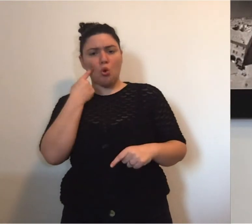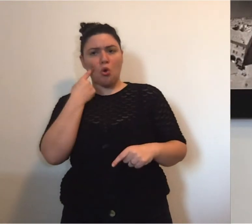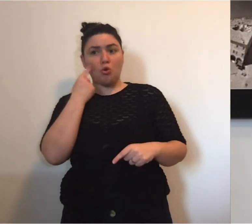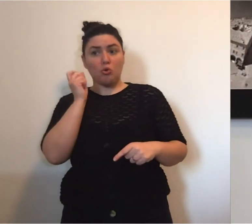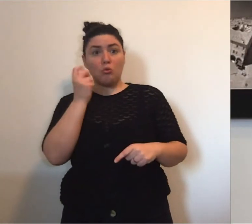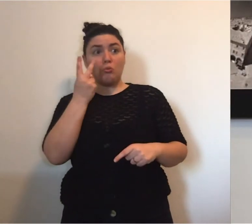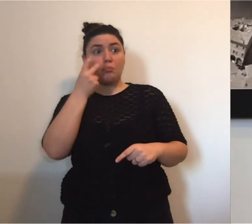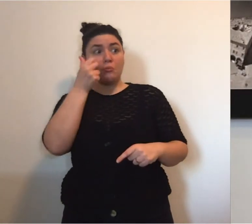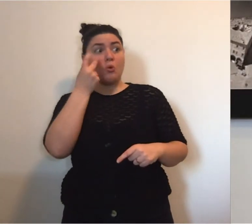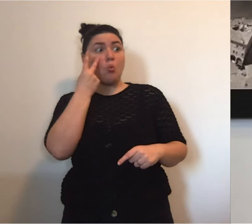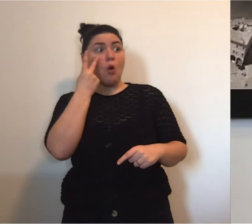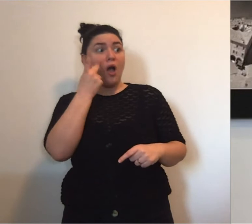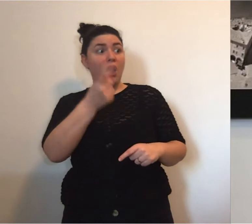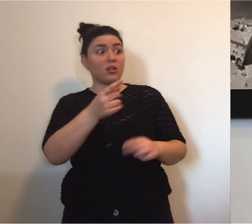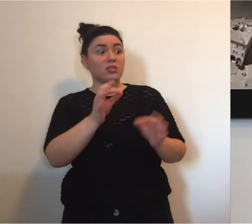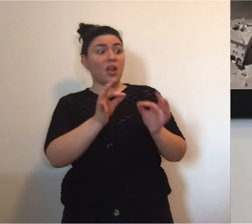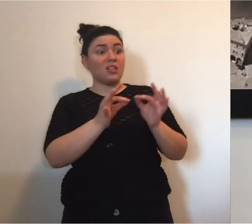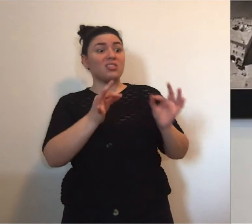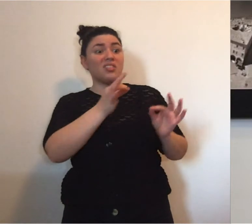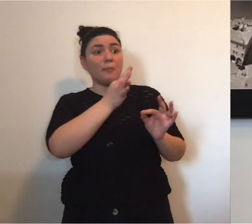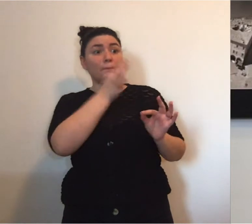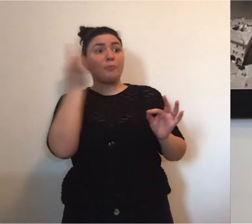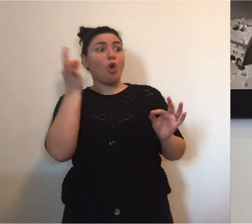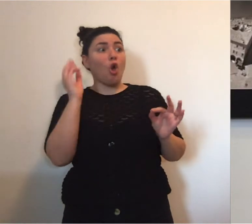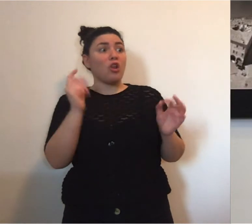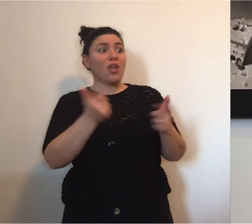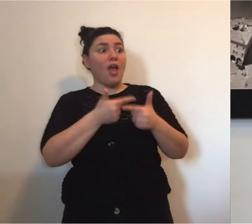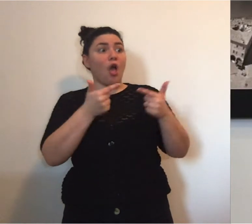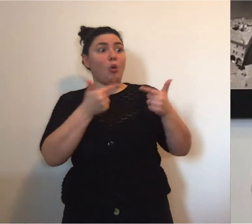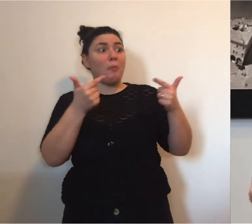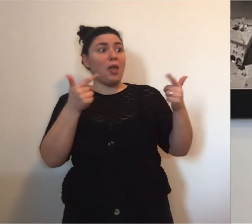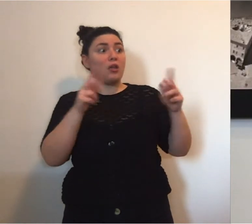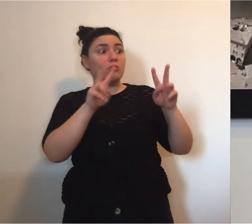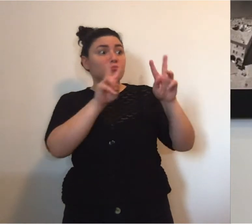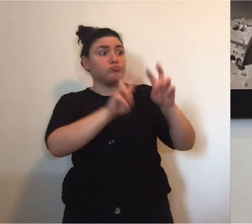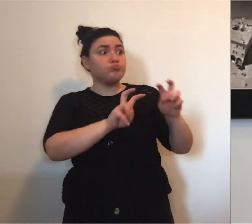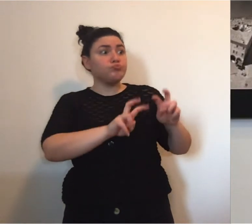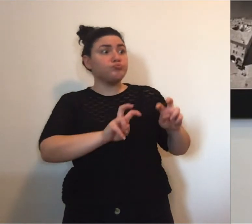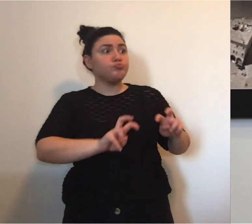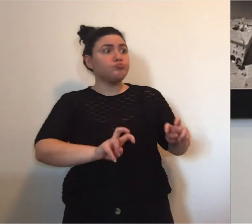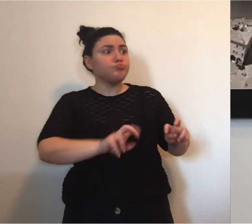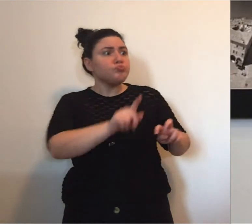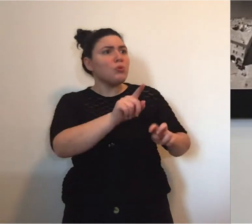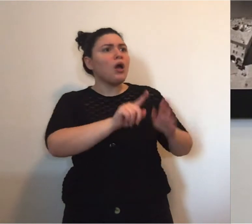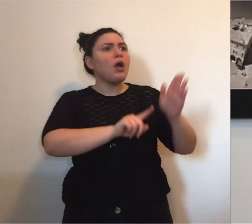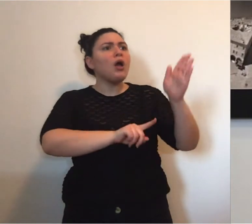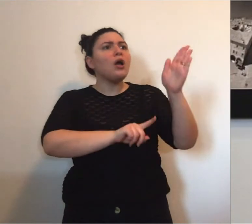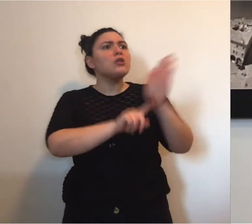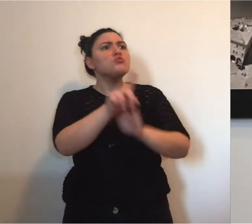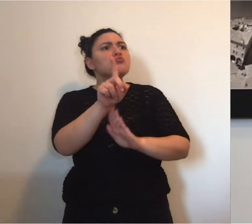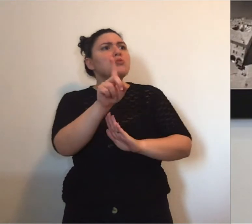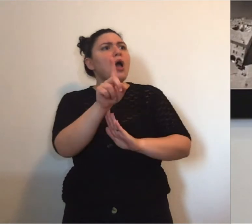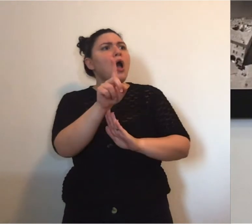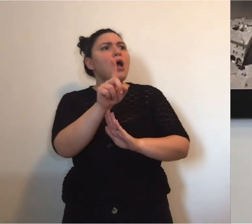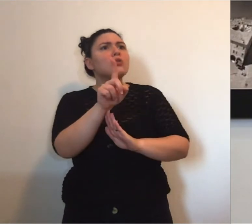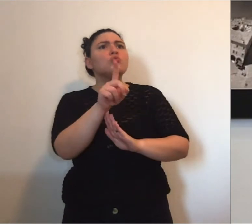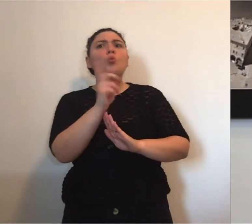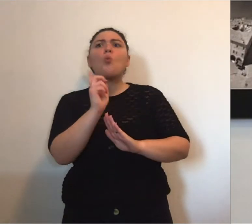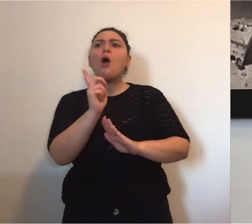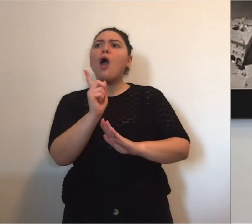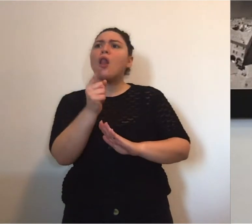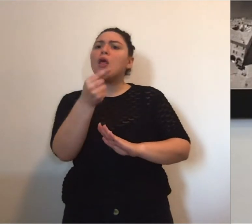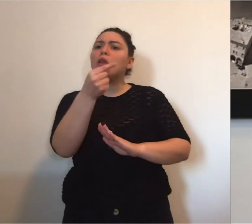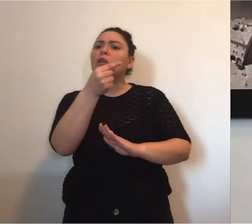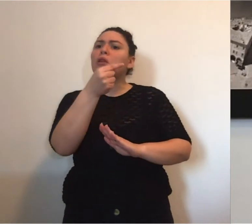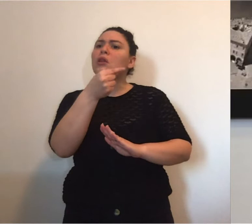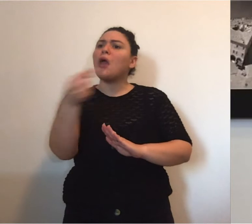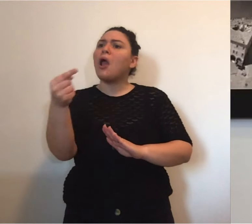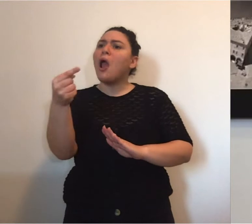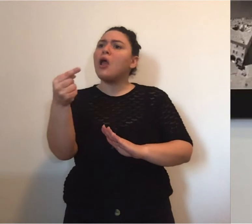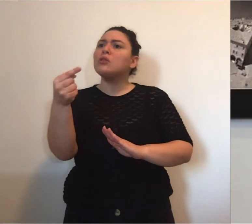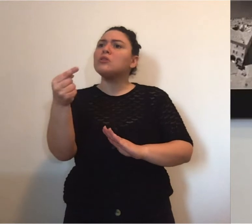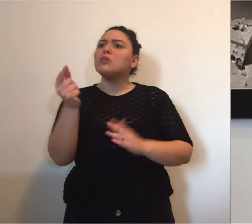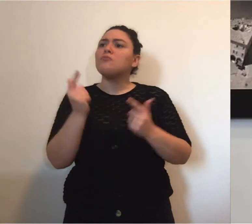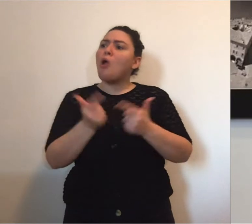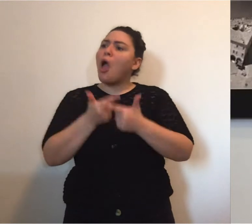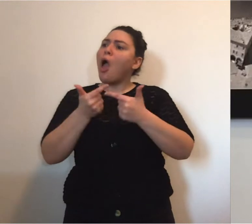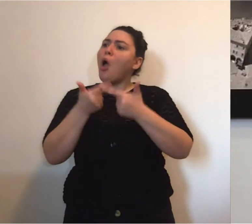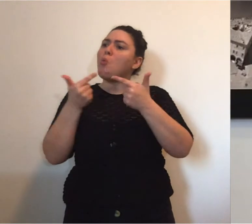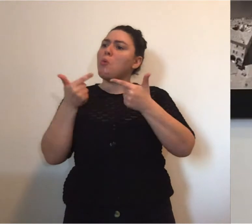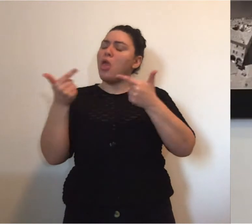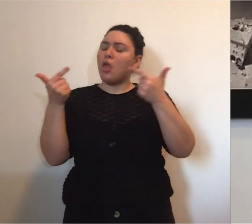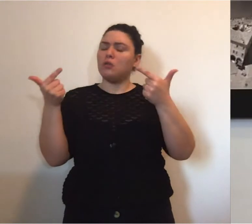un aumento sostanziale del numero dei tamponi rispetto a un elevato risultato di